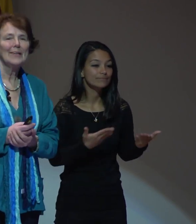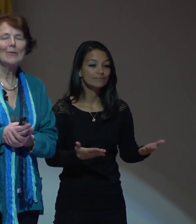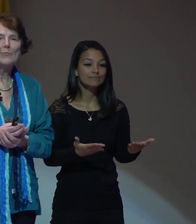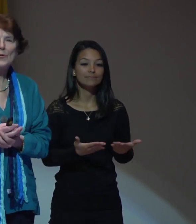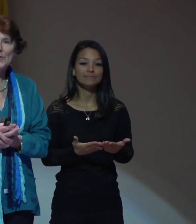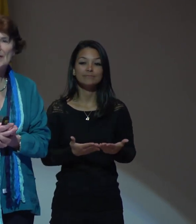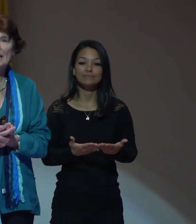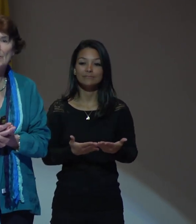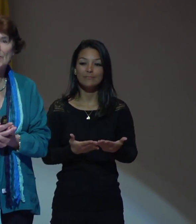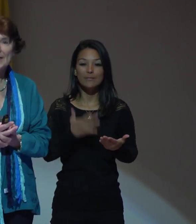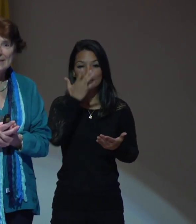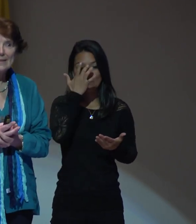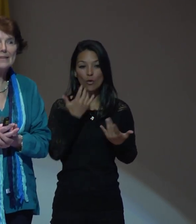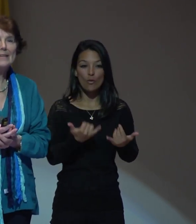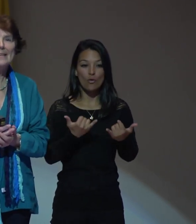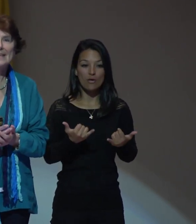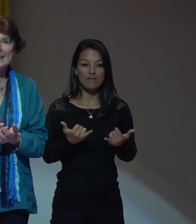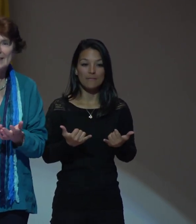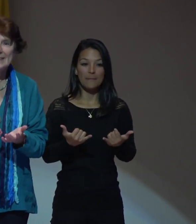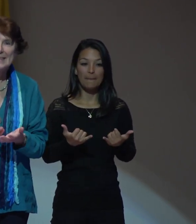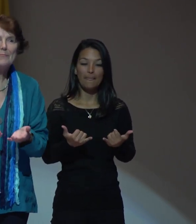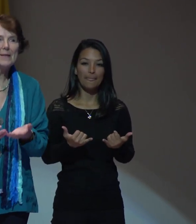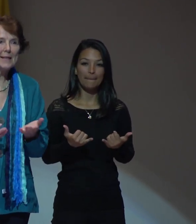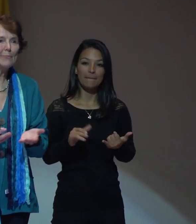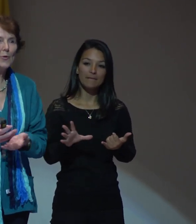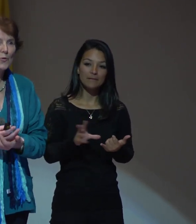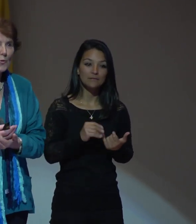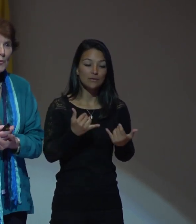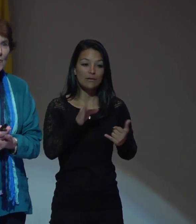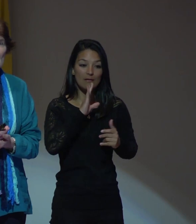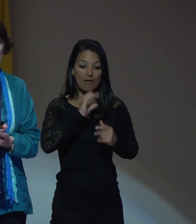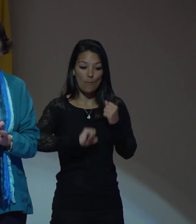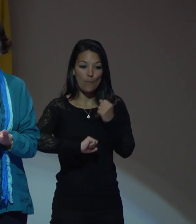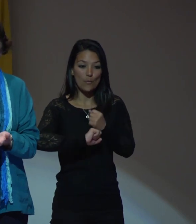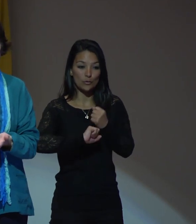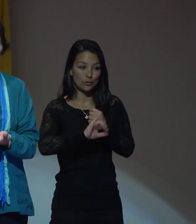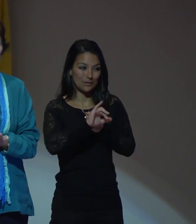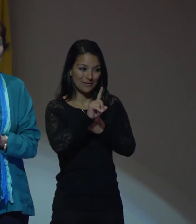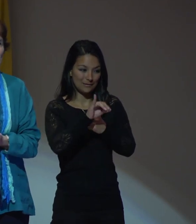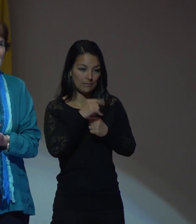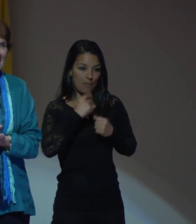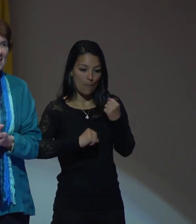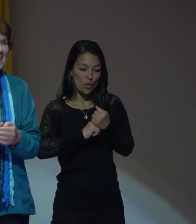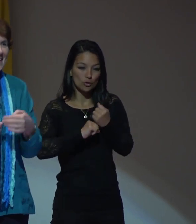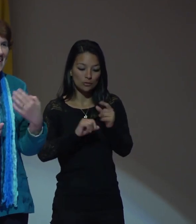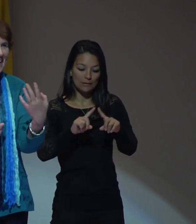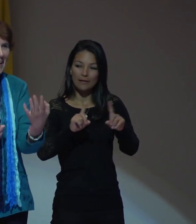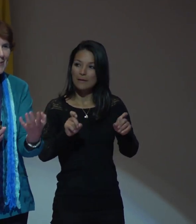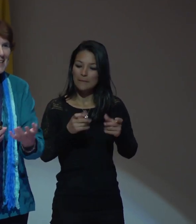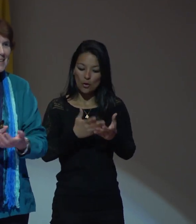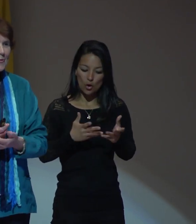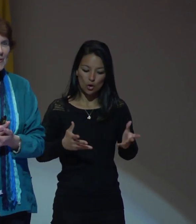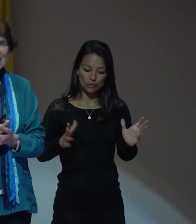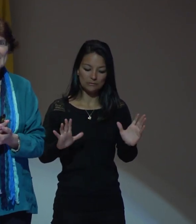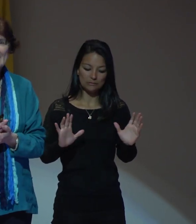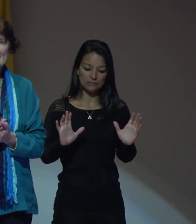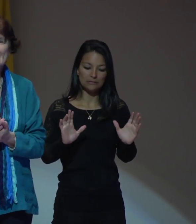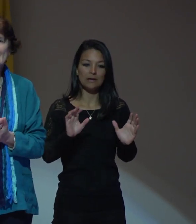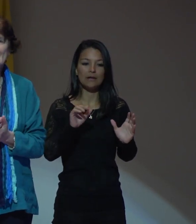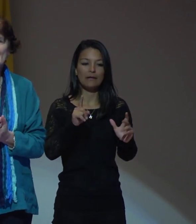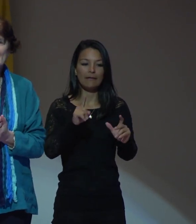por la OI, que sí me apoyó con todo lo que era ahora la